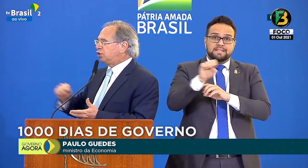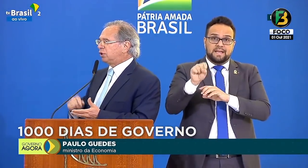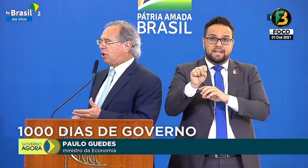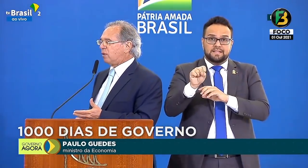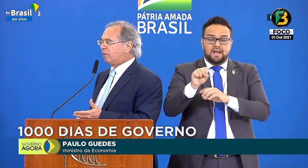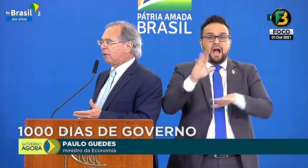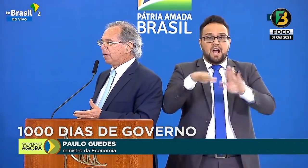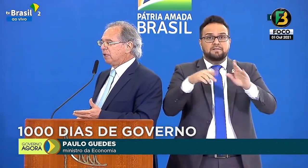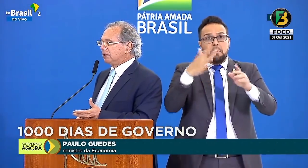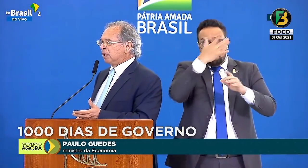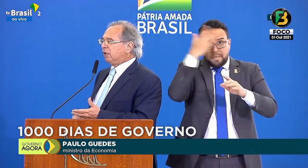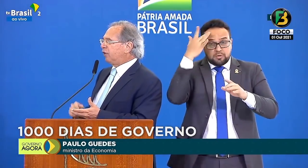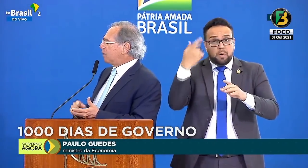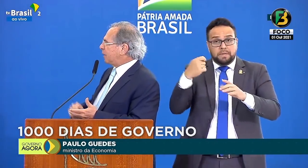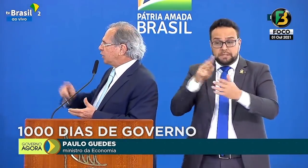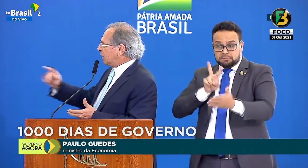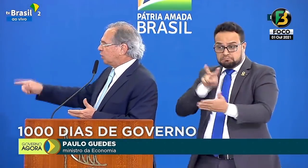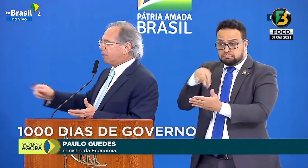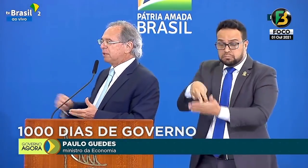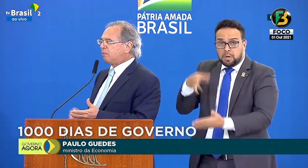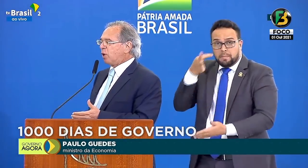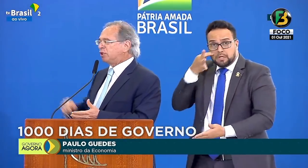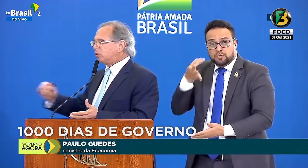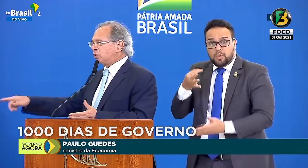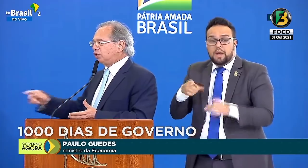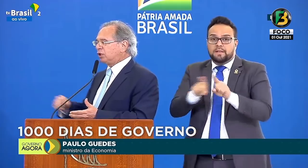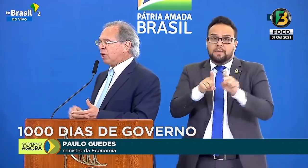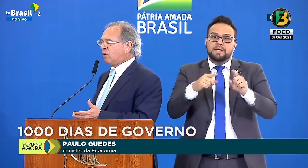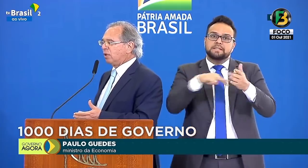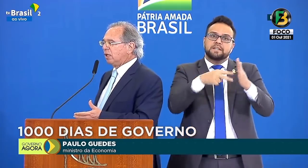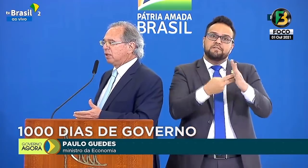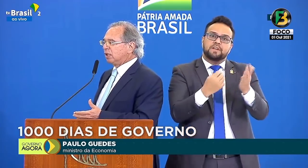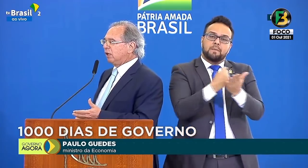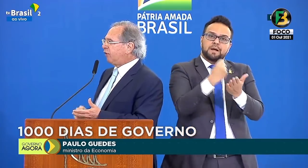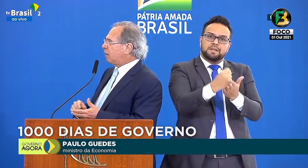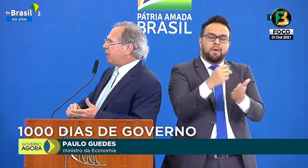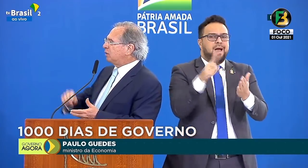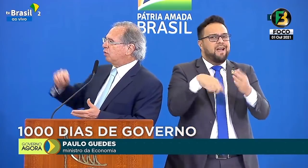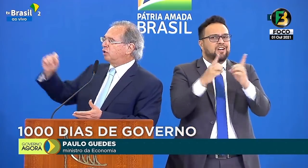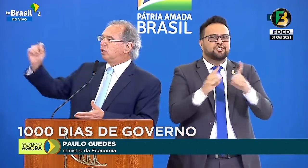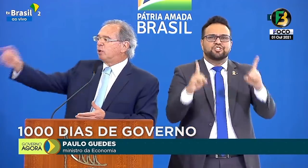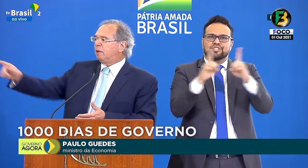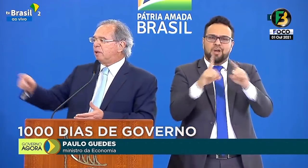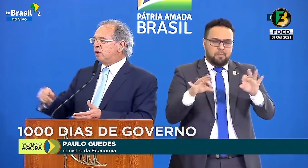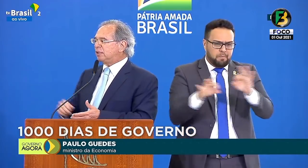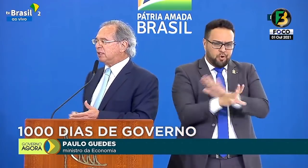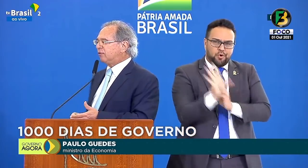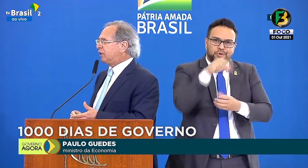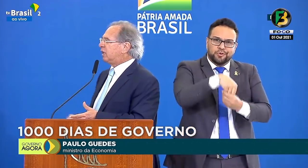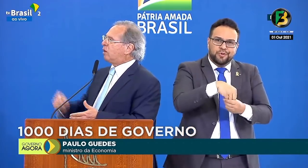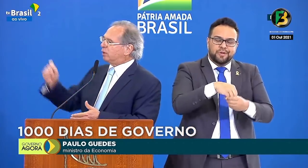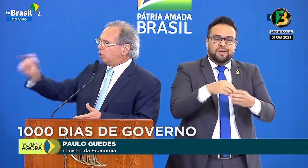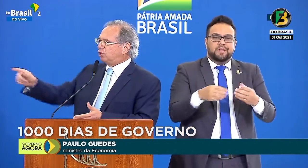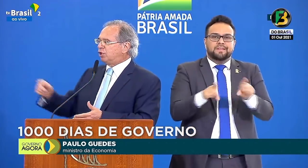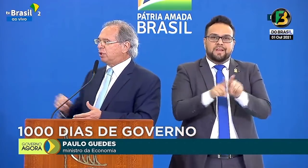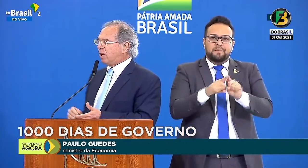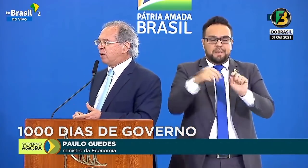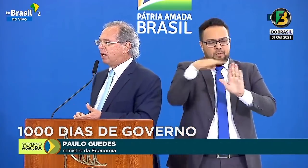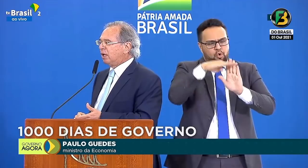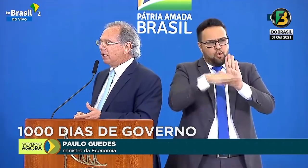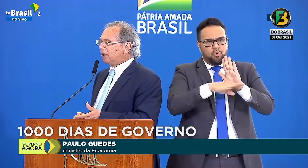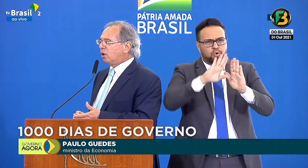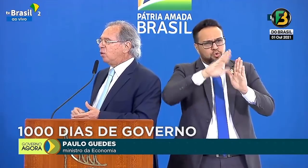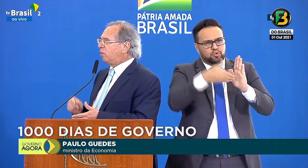você faz tudo digital. Significa que para tirar o seu passaporte é tudo digital. Significa que para resolver o seu problema com a Receita Federal é tudo